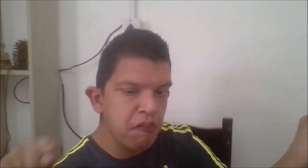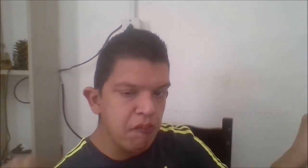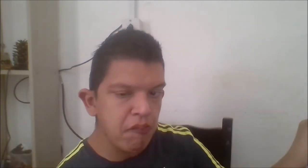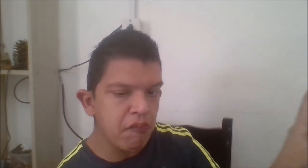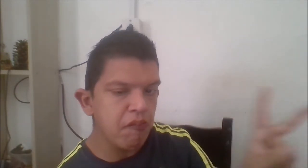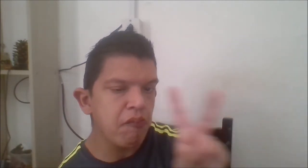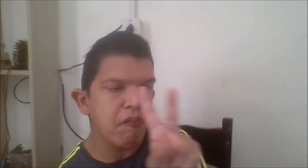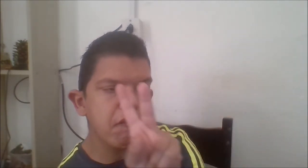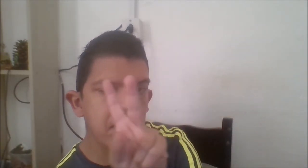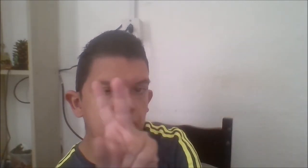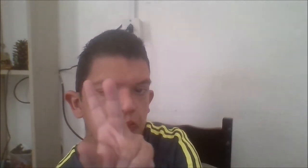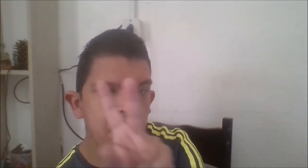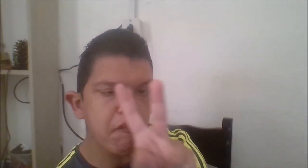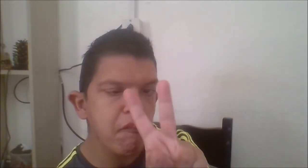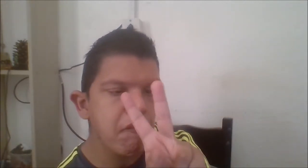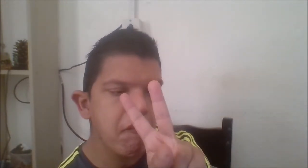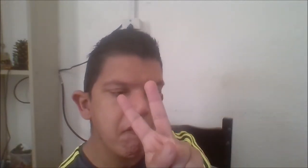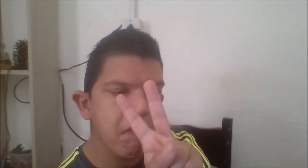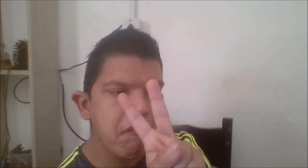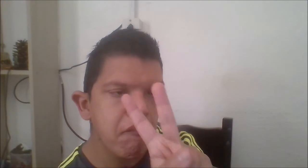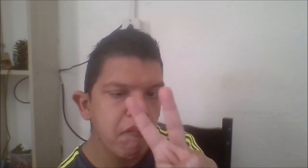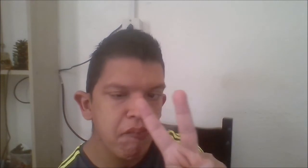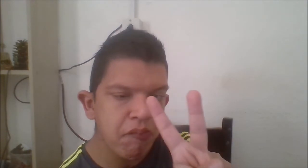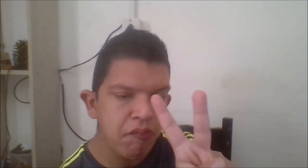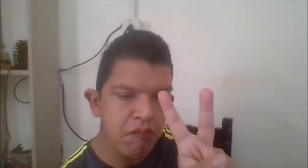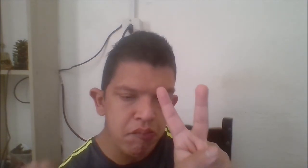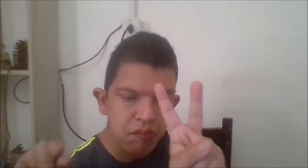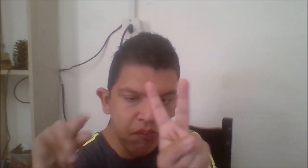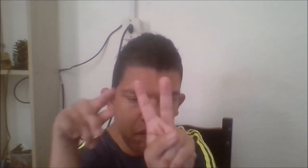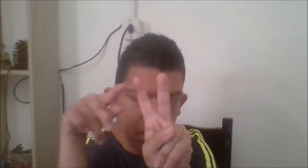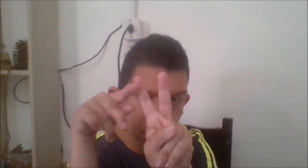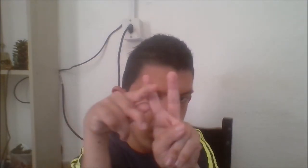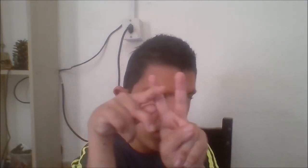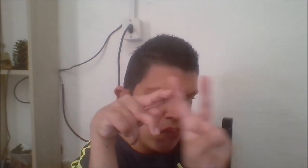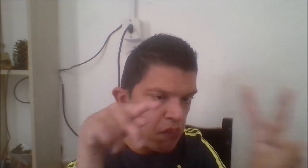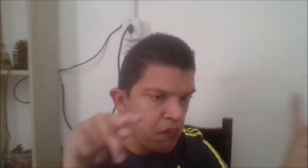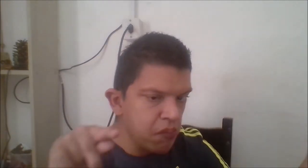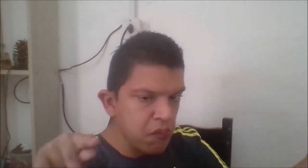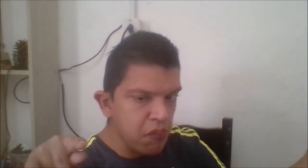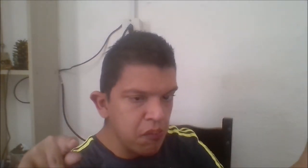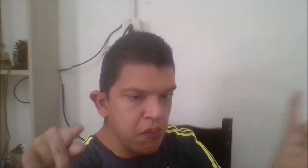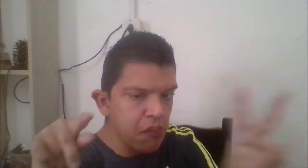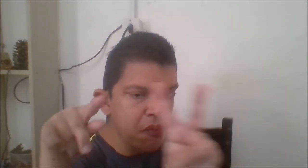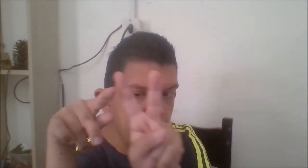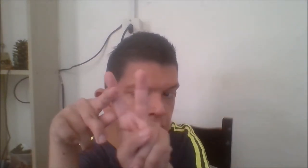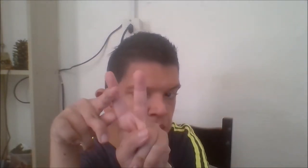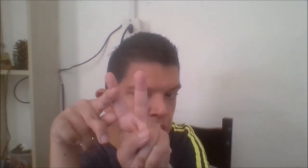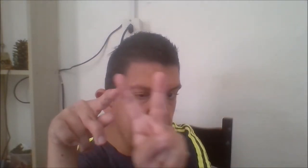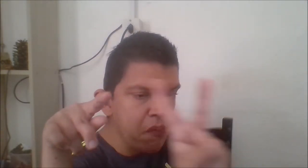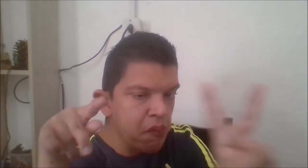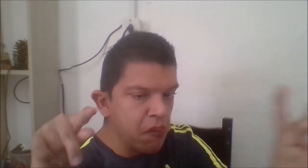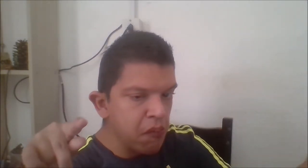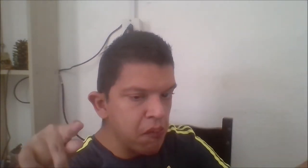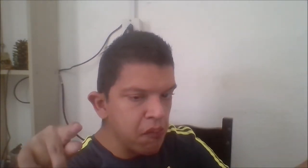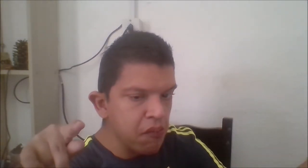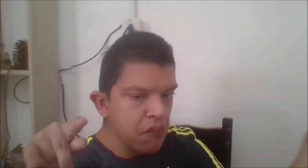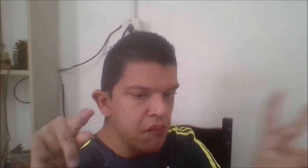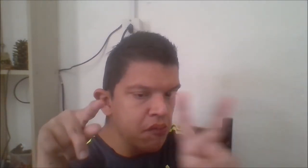gostoso é de receita, lá você encontra a receita mais gostosa do